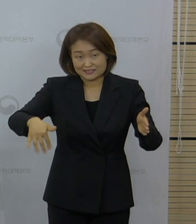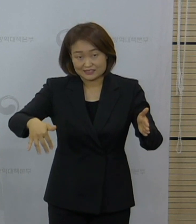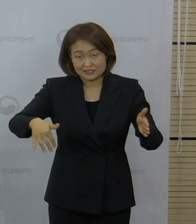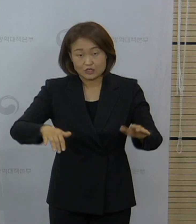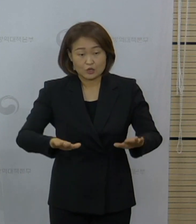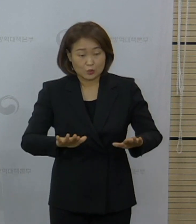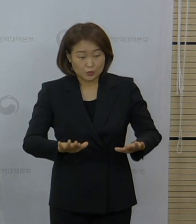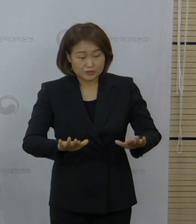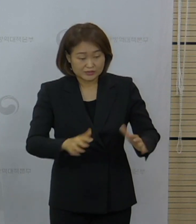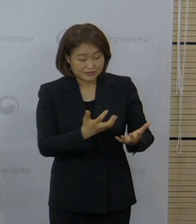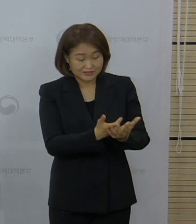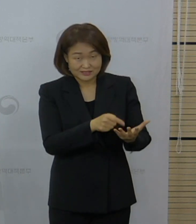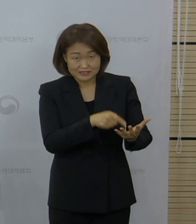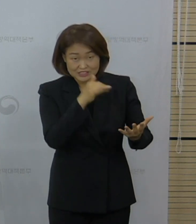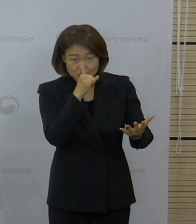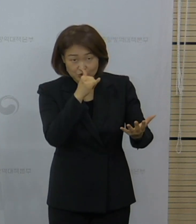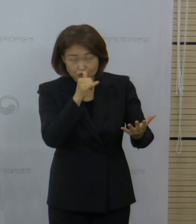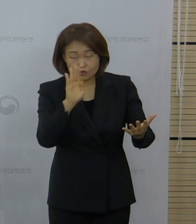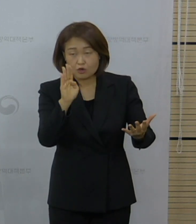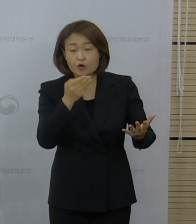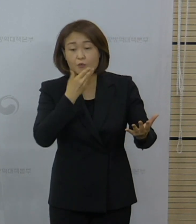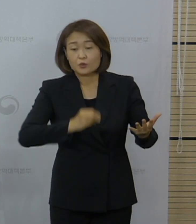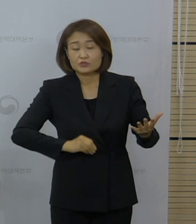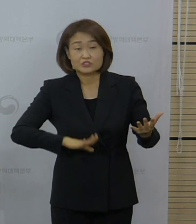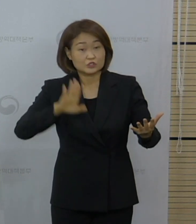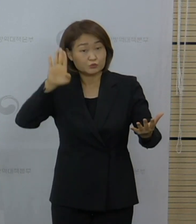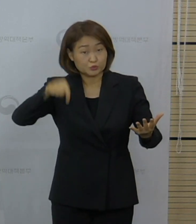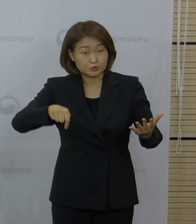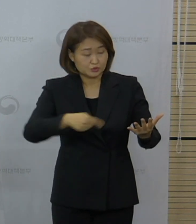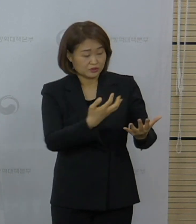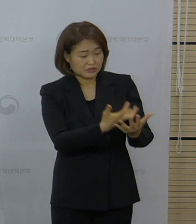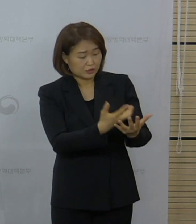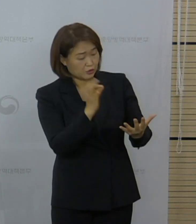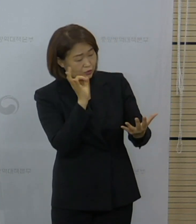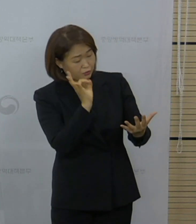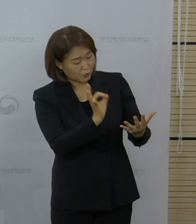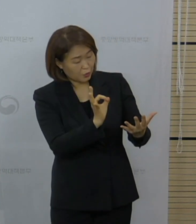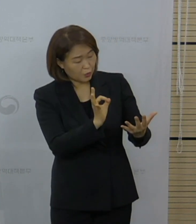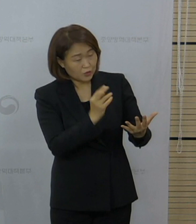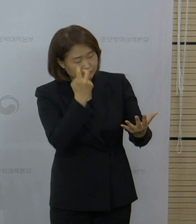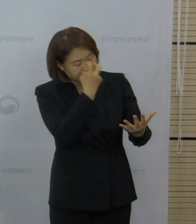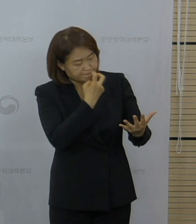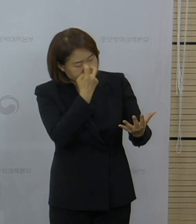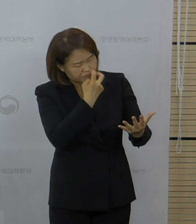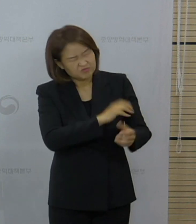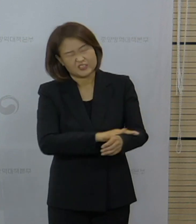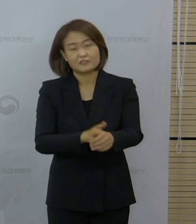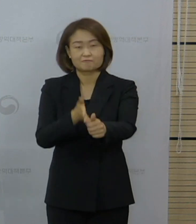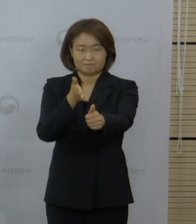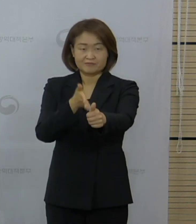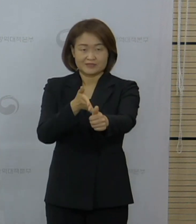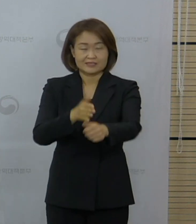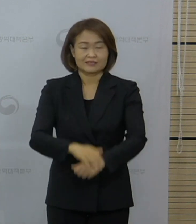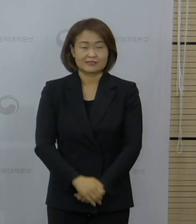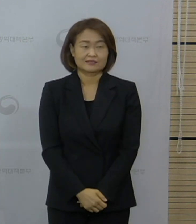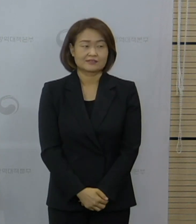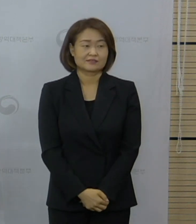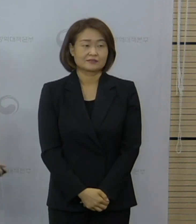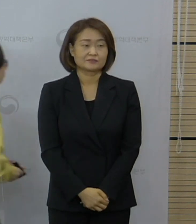복지부의 보도자료를 참고를 해서 살펴봐 주시면 감사하겠습니다. 네